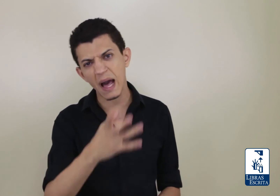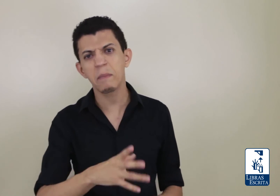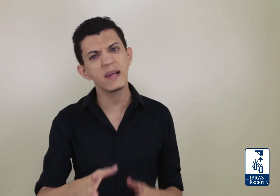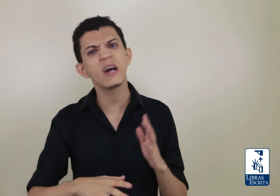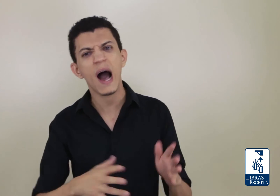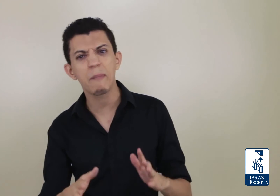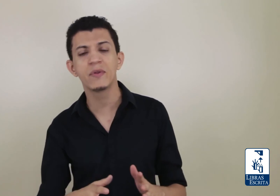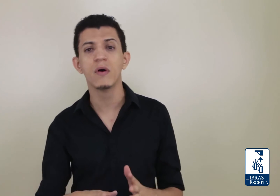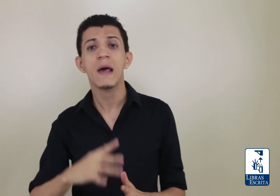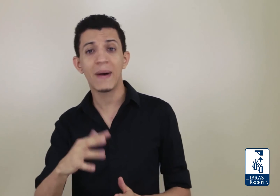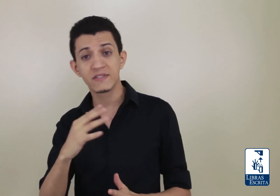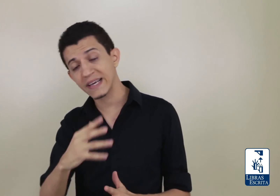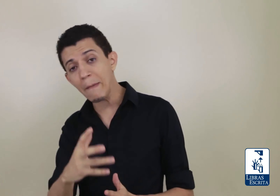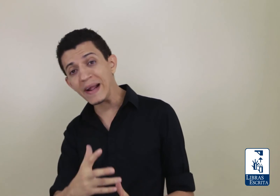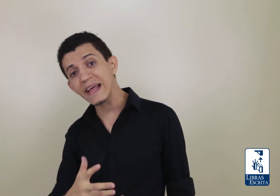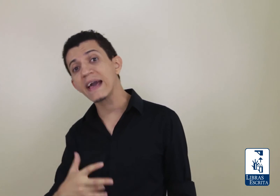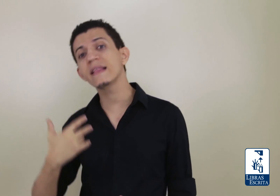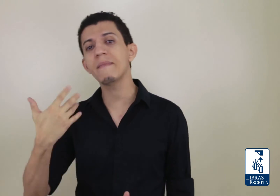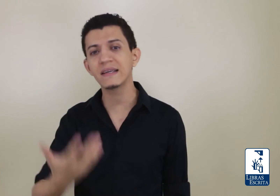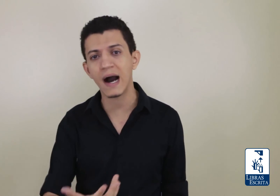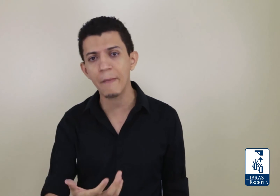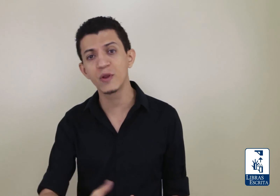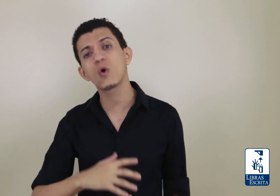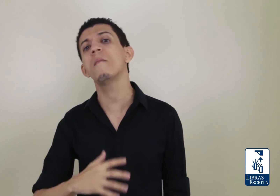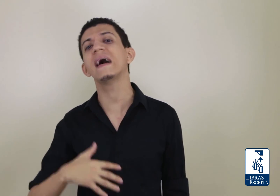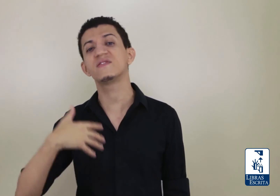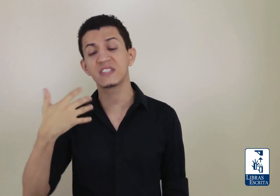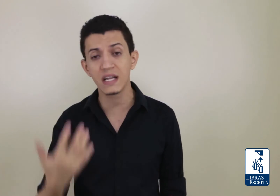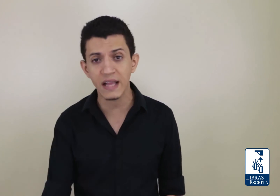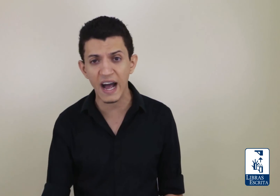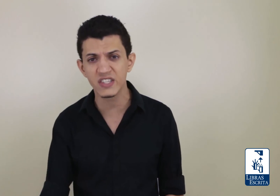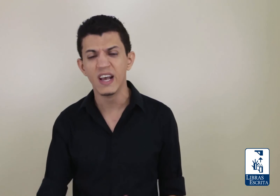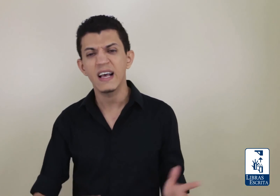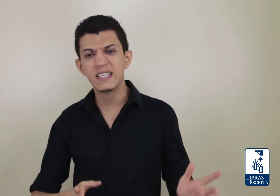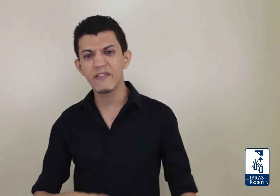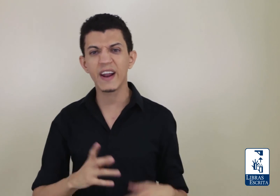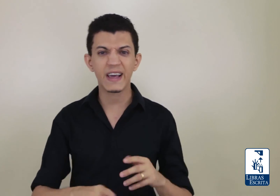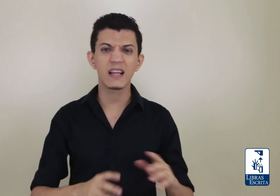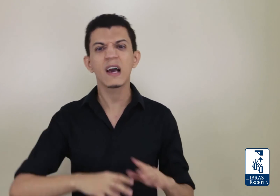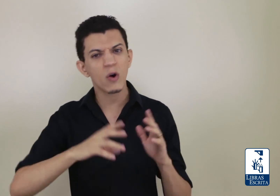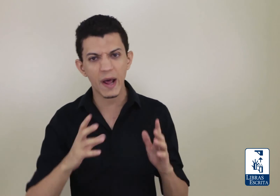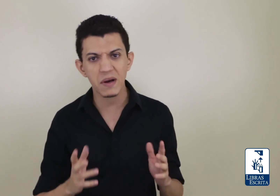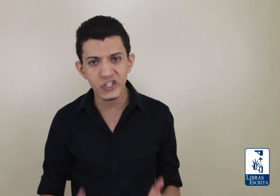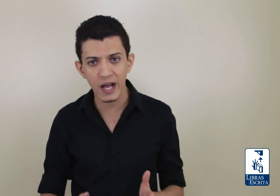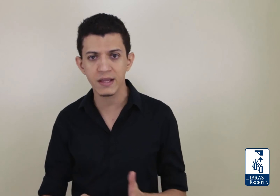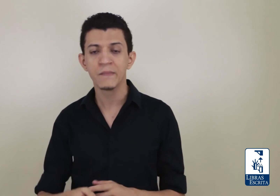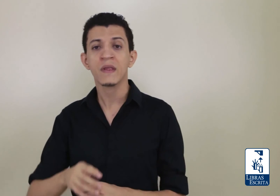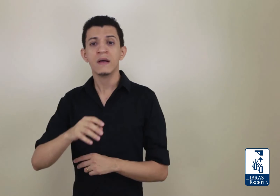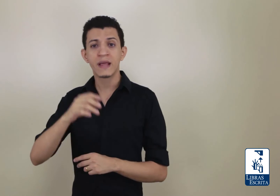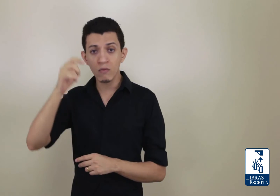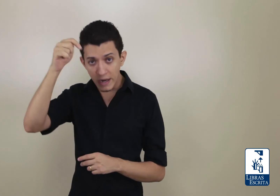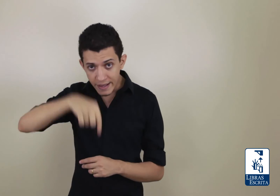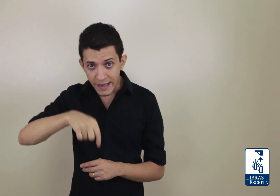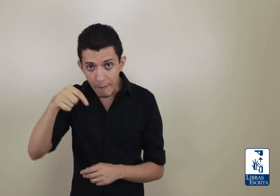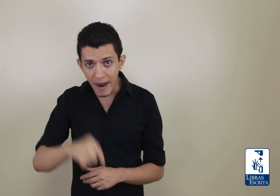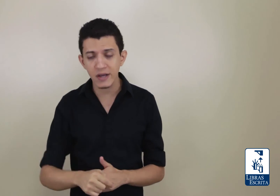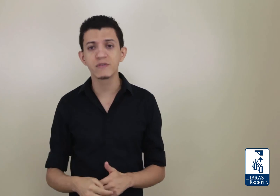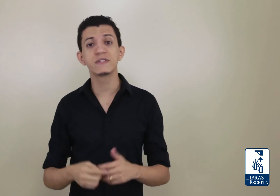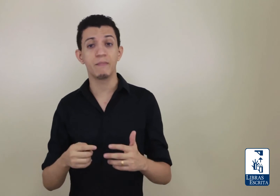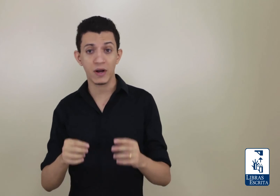aprende rápido, mas você quer aprender ainda mais rápido, com mais facilidade, sem ficar naquela decoreba chata, tem um link aqui abaixo. Você pode